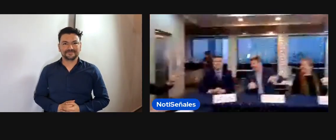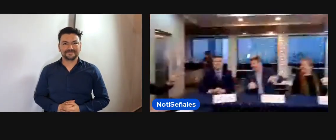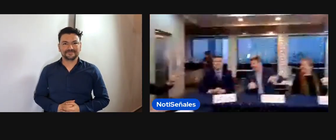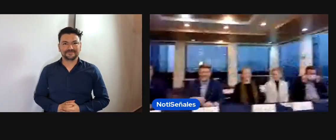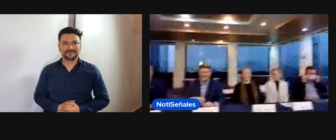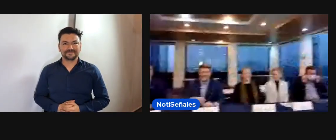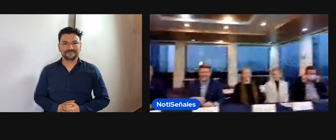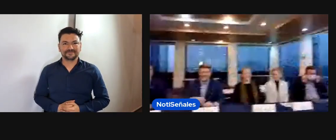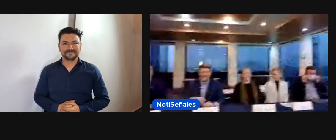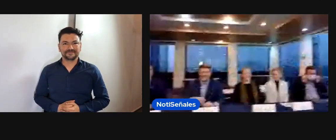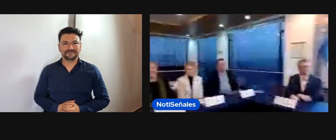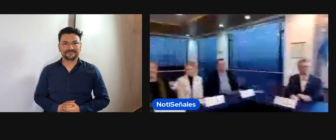Hola,